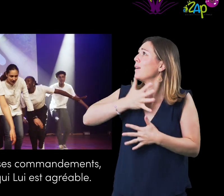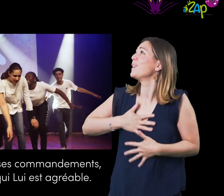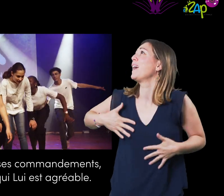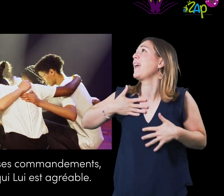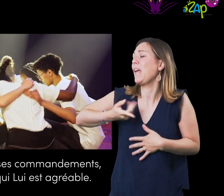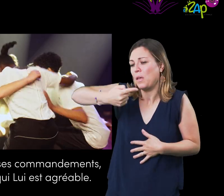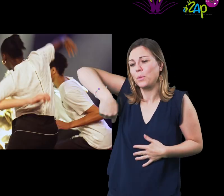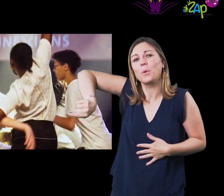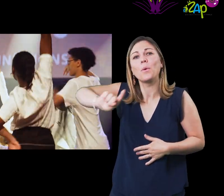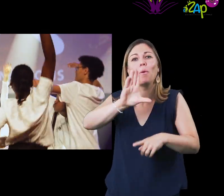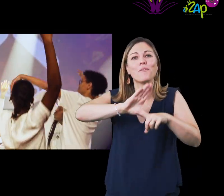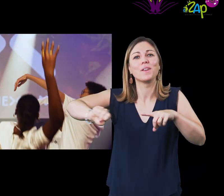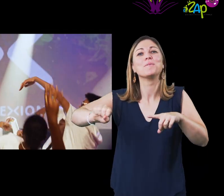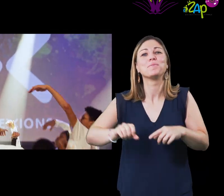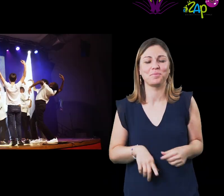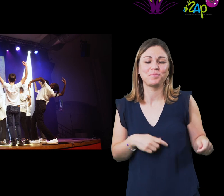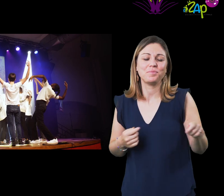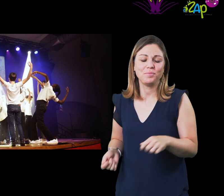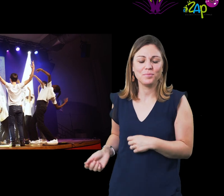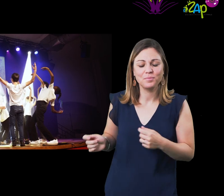agréable